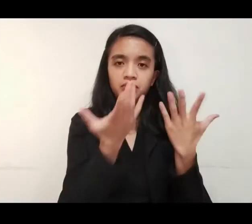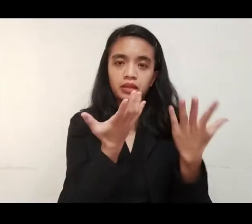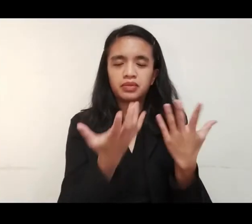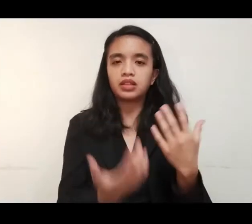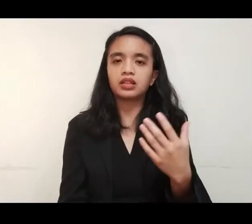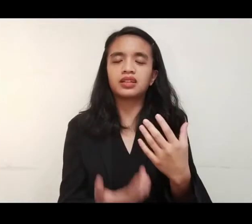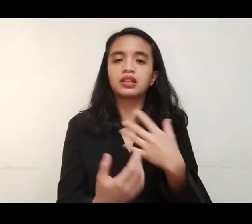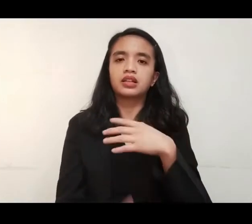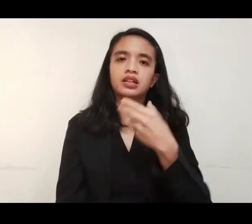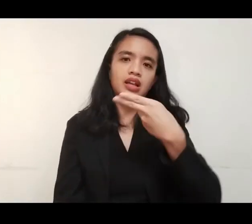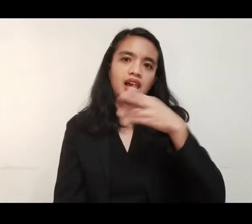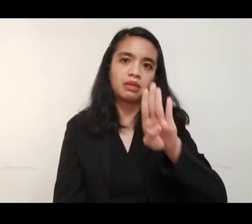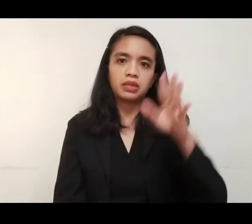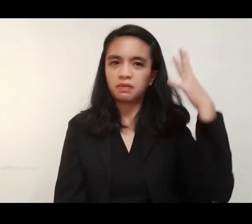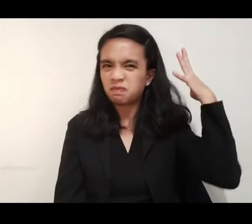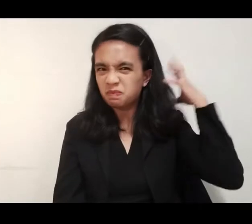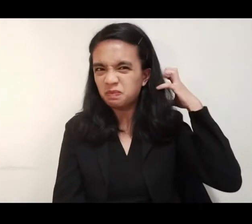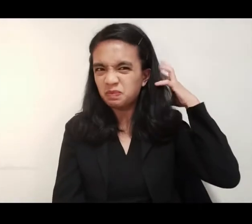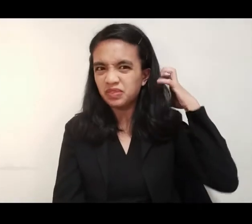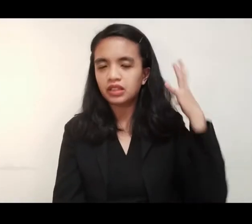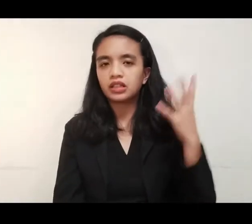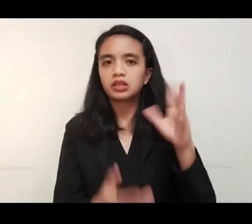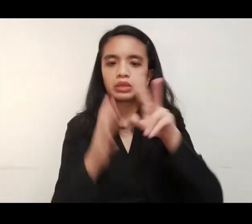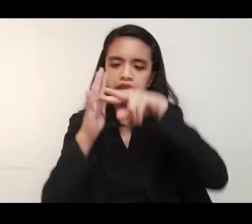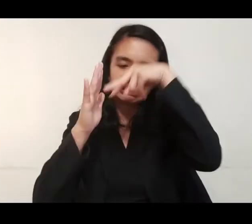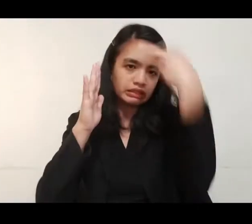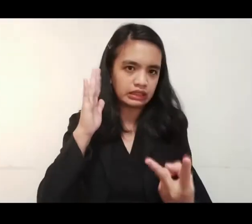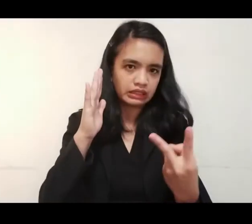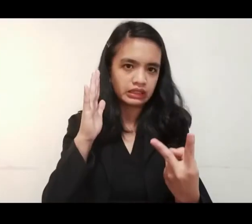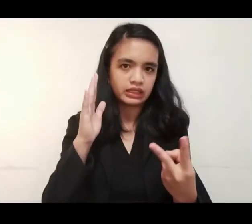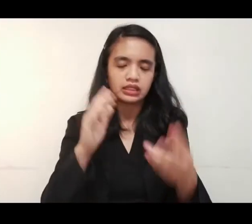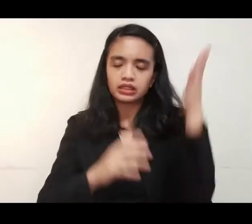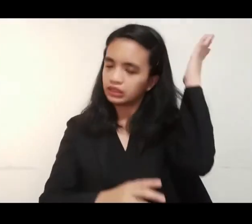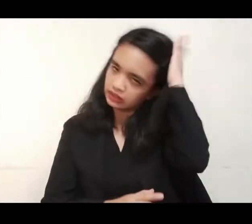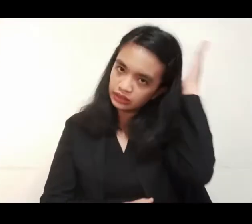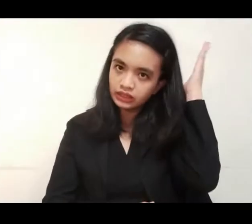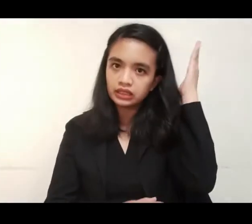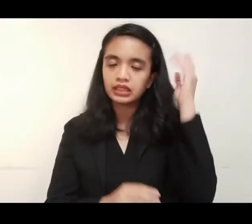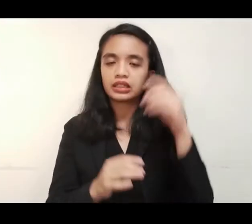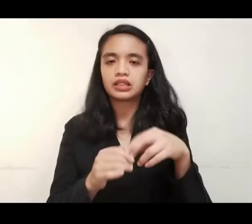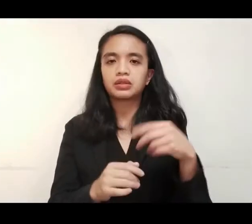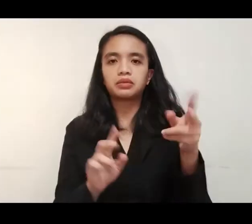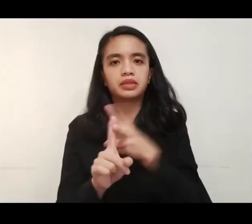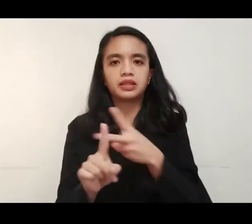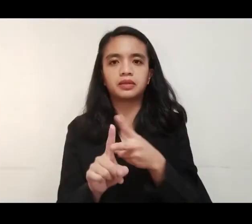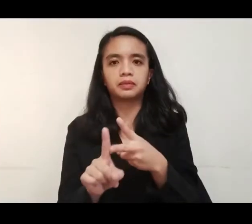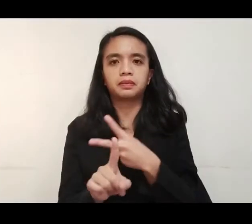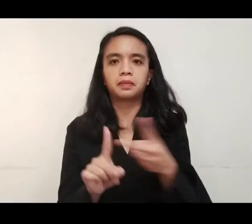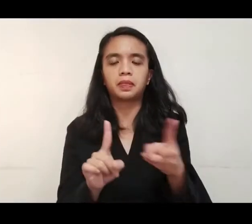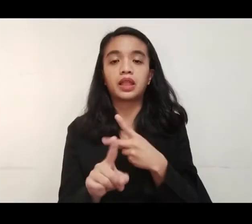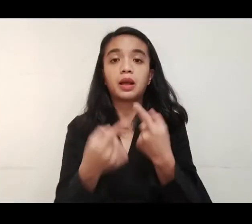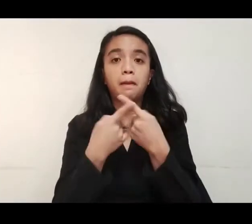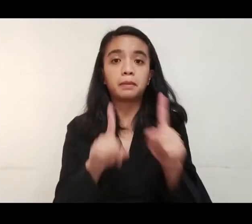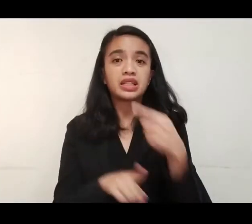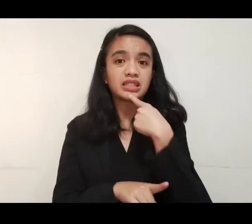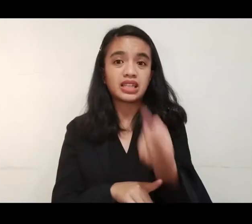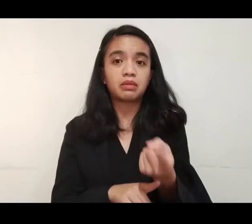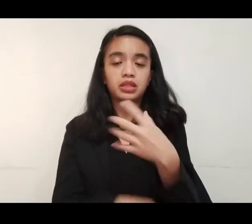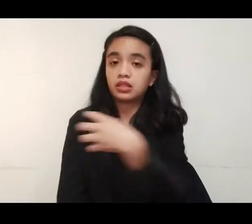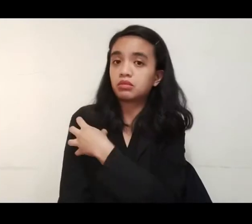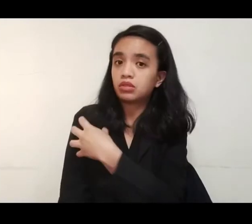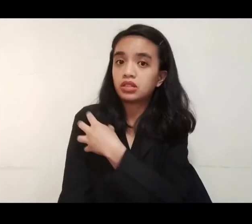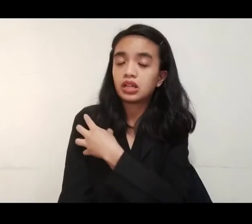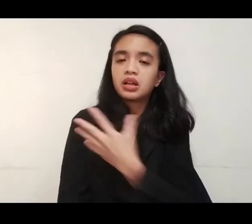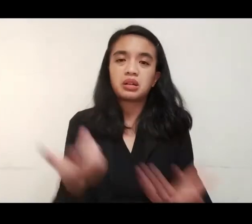pamilya, maaaring inatakes siya ng high blood na dahilan ng kanyang pagkahulog. Nabagok umano ang ulo ng biktima sa